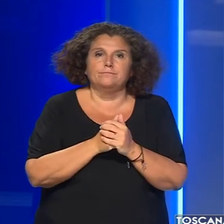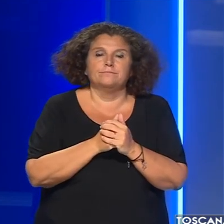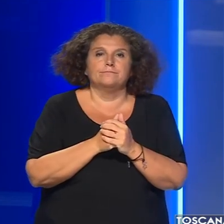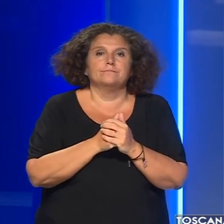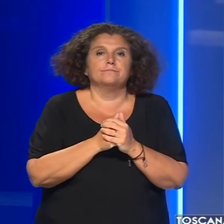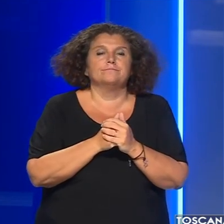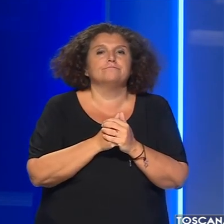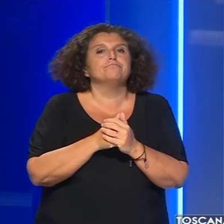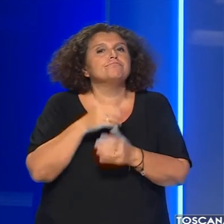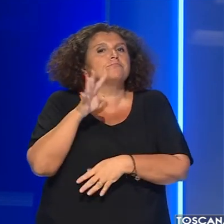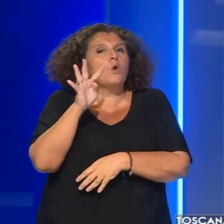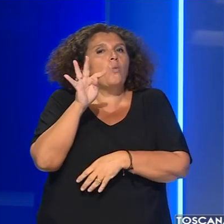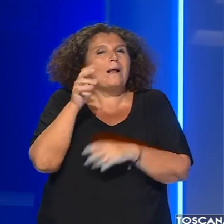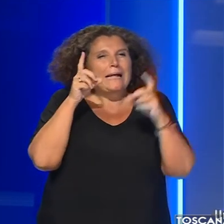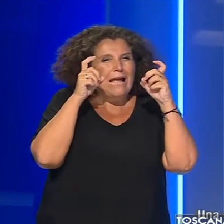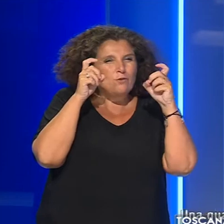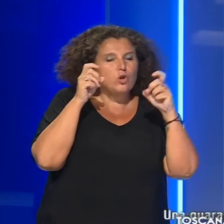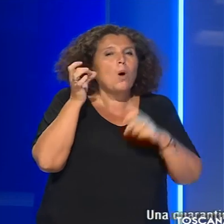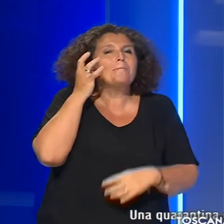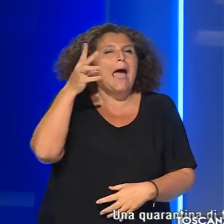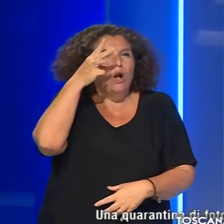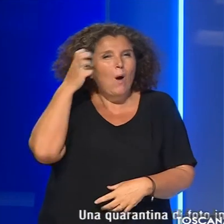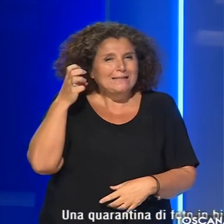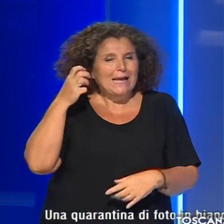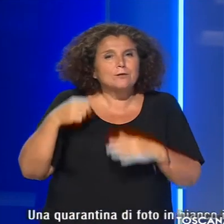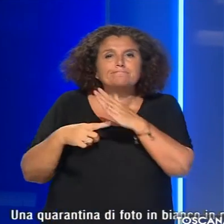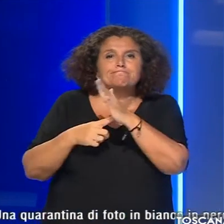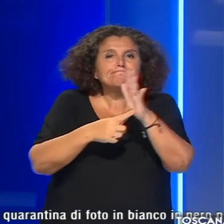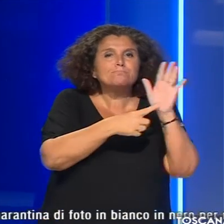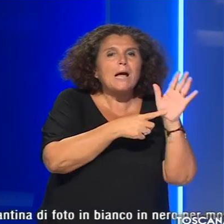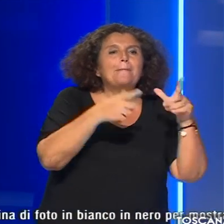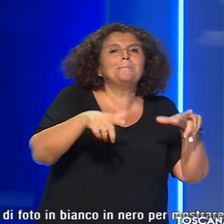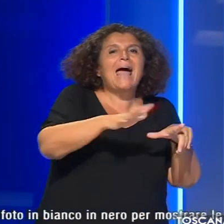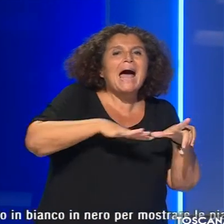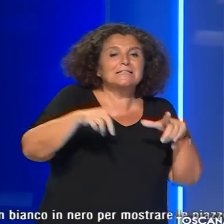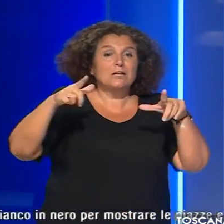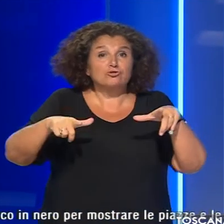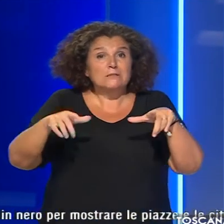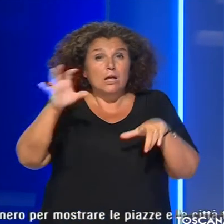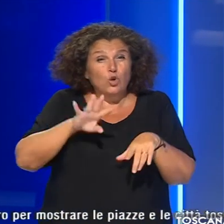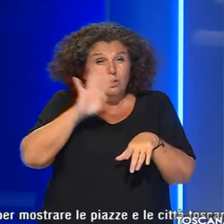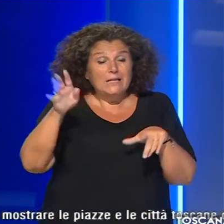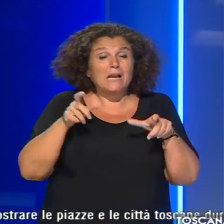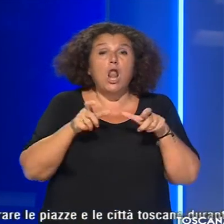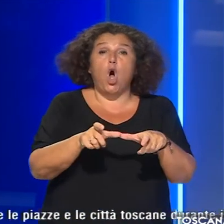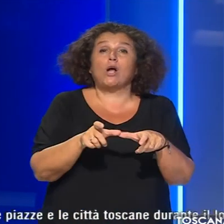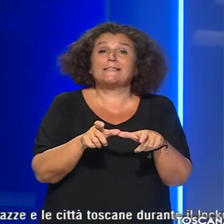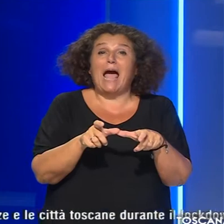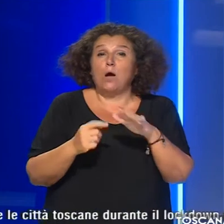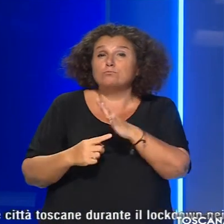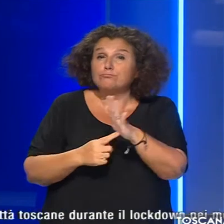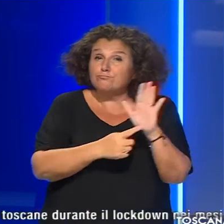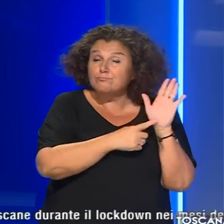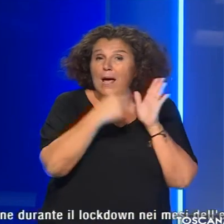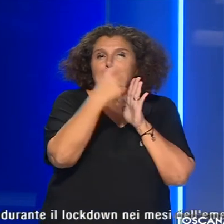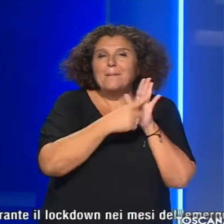Una quarantina di foto in bianco e nero per mostrare le piazze e le città toscane durante il lockdown nei